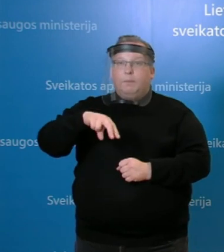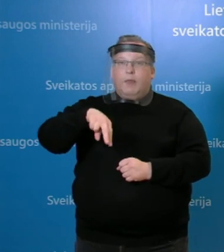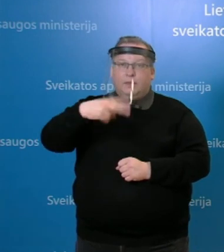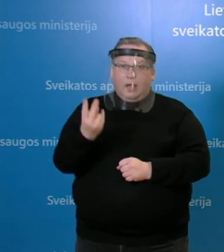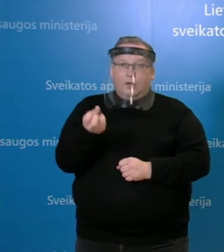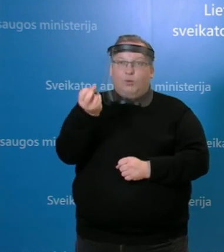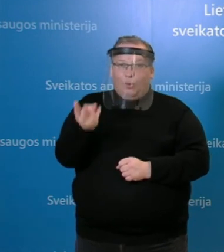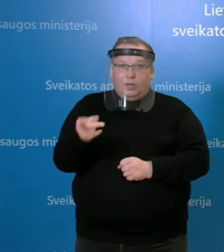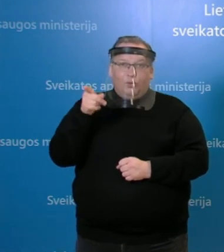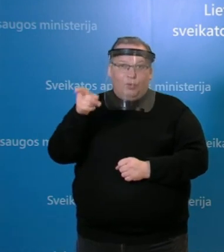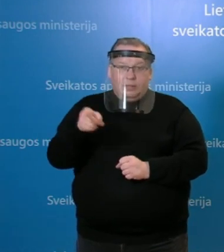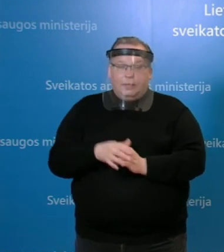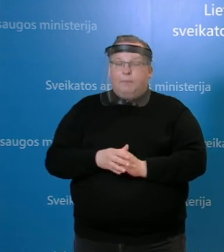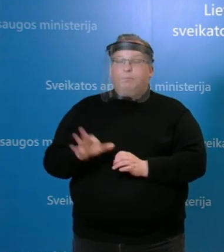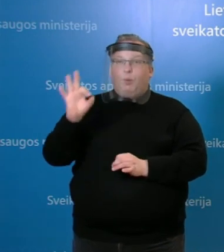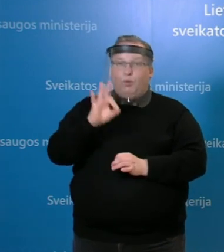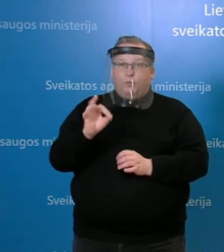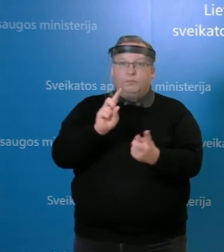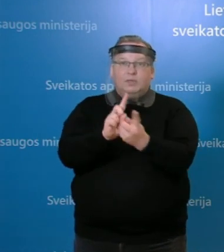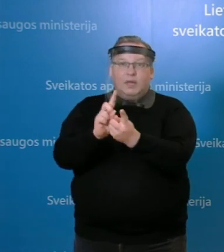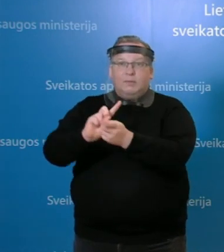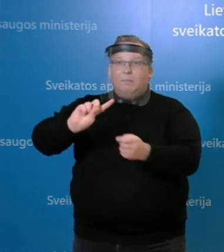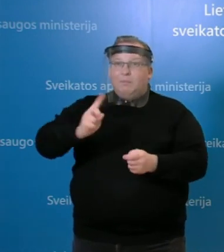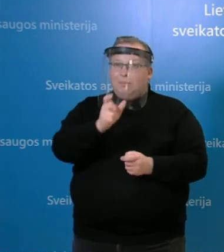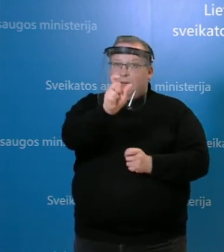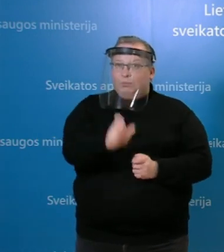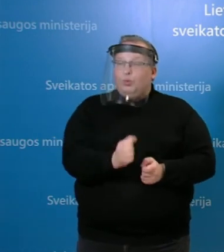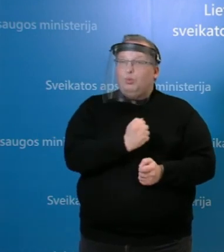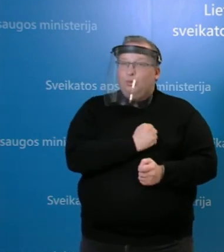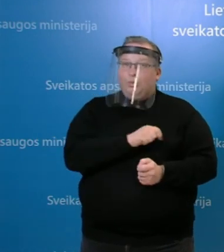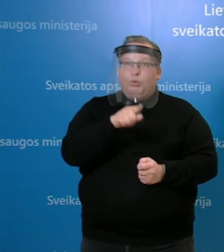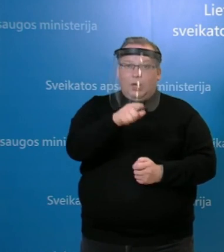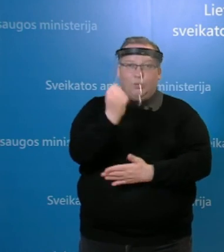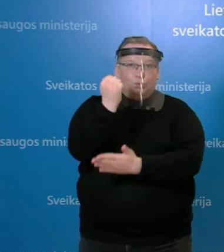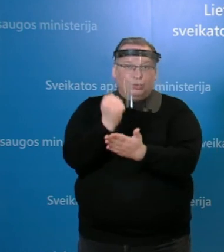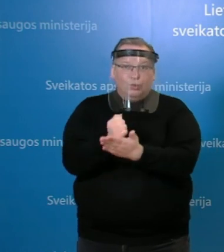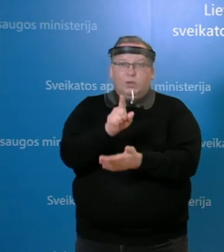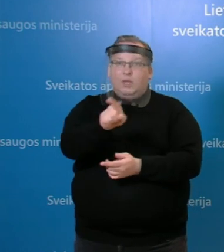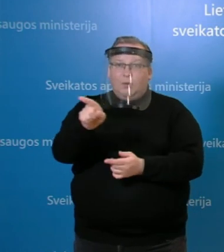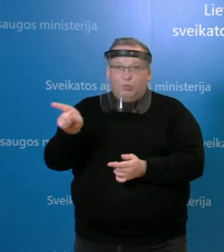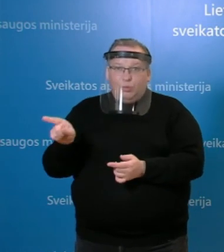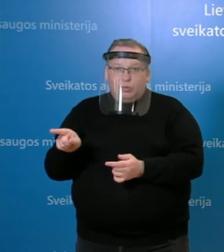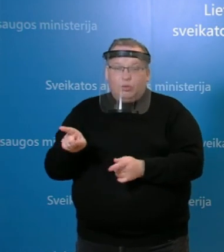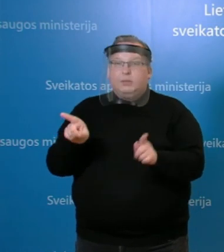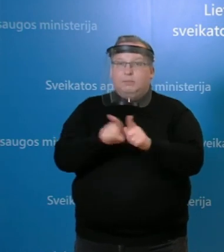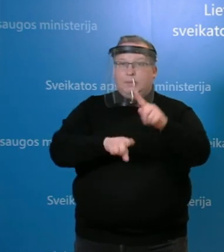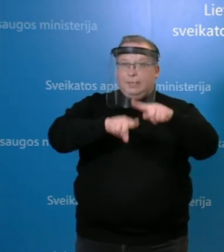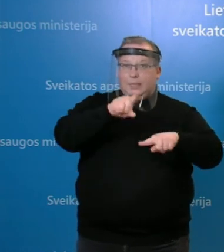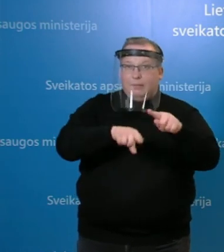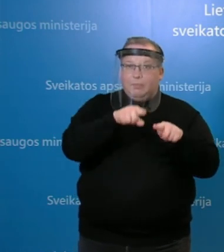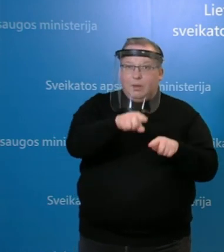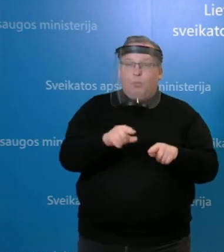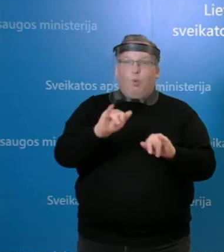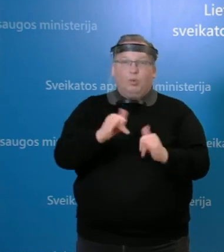Na, jūs minėjot, kad sąlyti tas pirmasis asmo turi su darbuotojais ir išartimos aplinkos, o kaip su